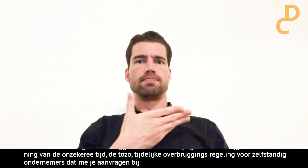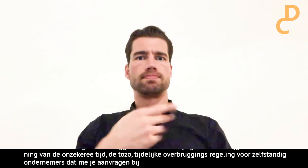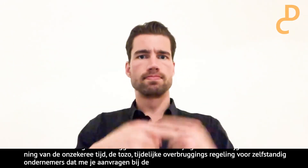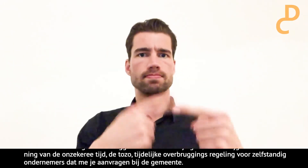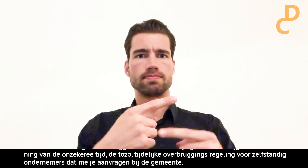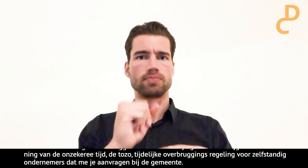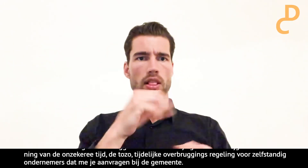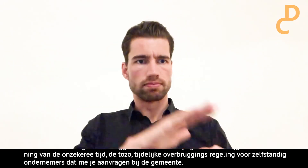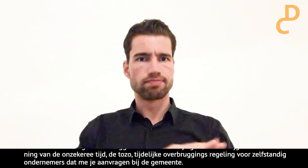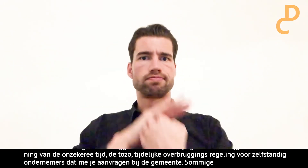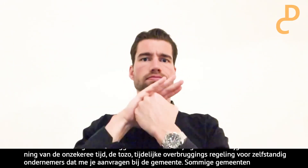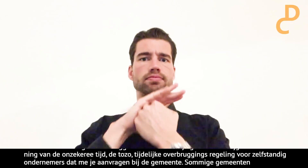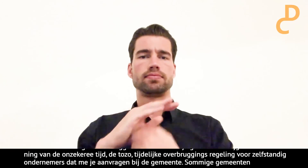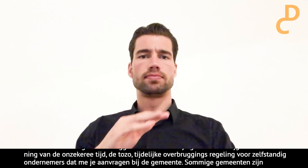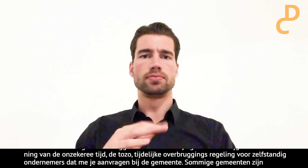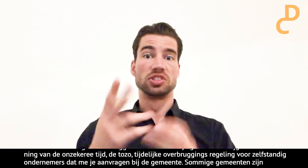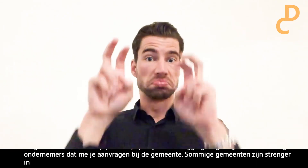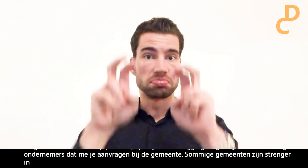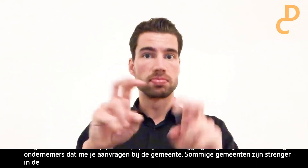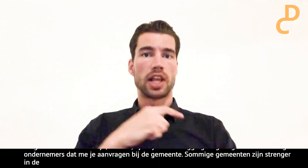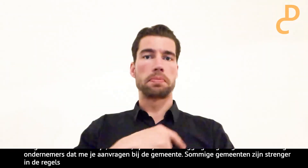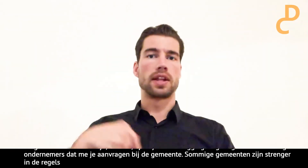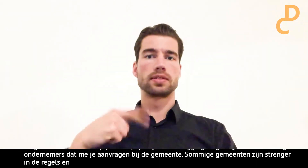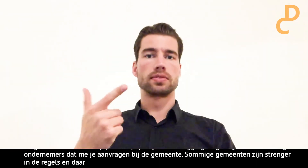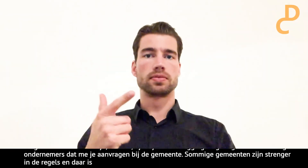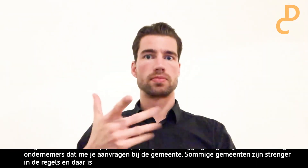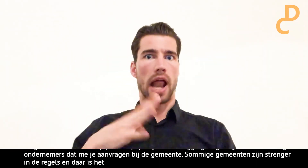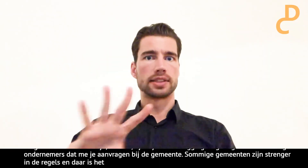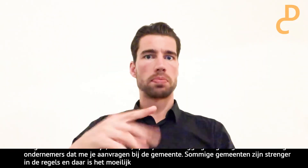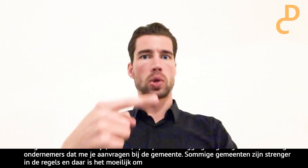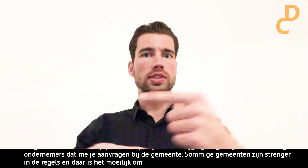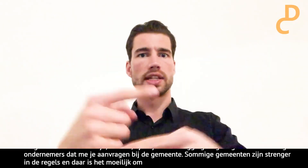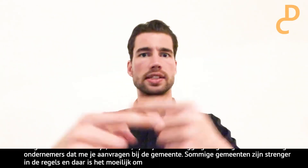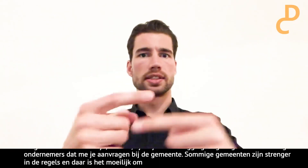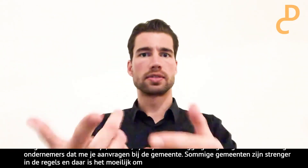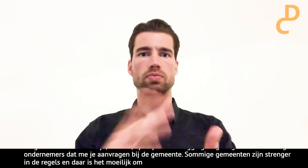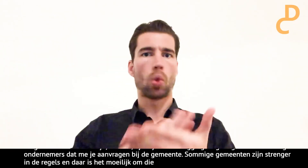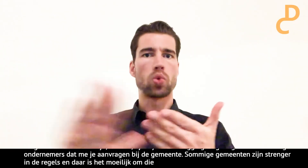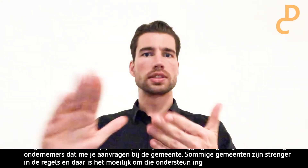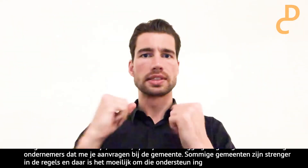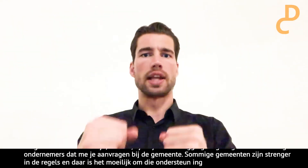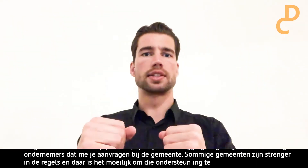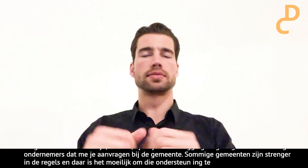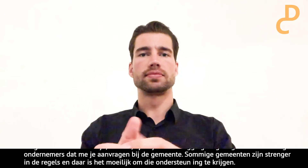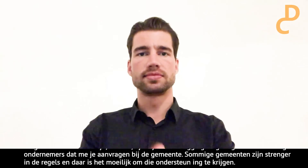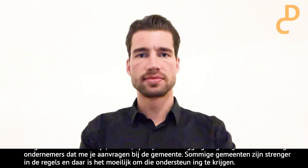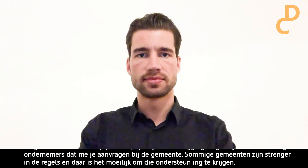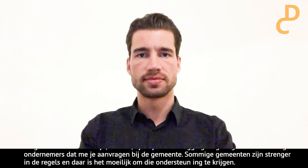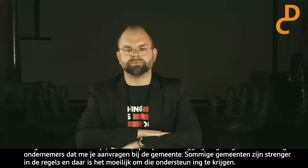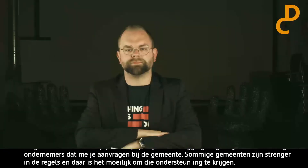Daar is het heel moeilijk om het geld te krijgen, om die ondersteuning te krijgen. Dus afhankelijk van de gemeente gaat dat proces. Dus het is nog niet zeker.